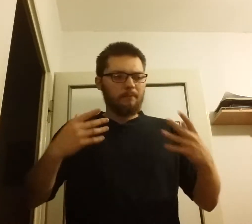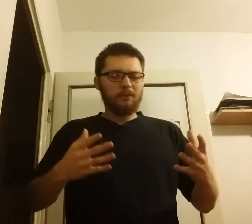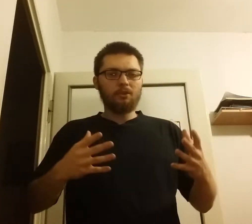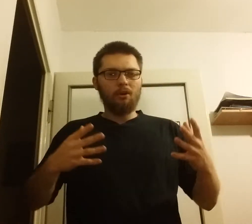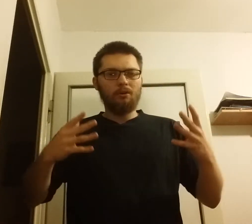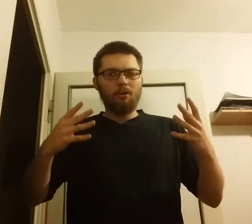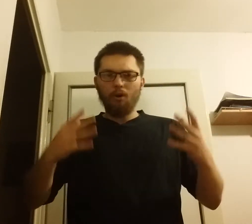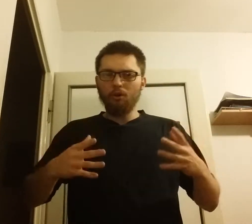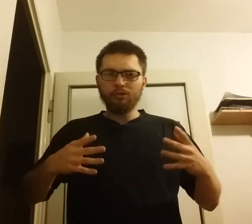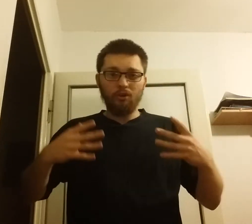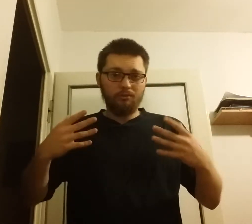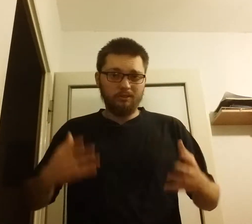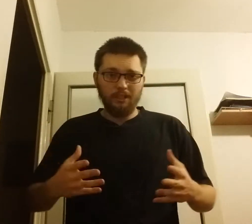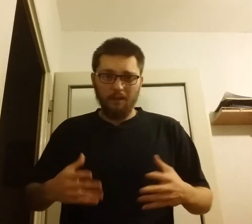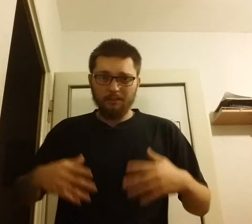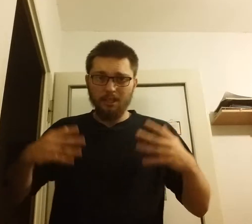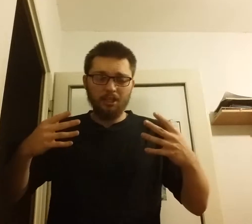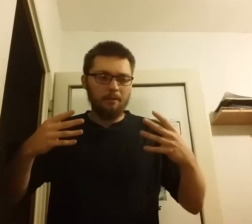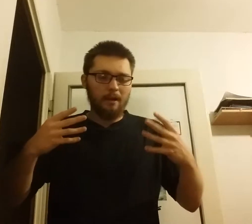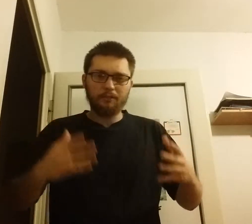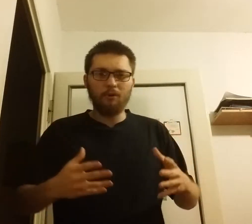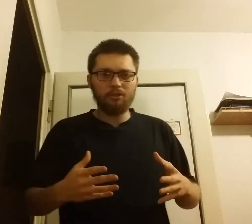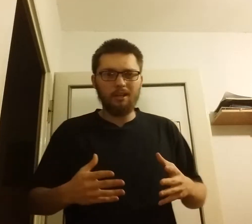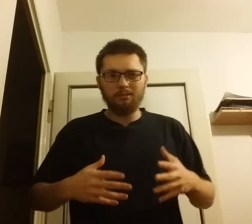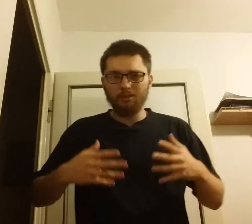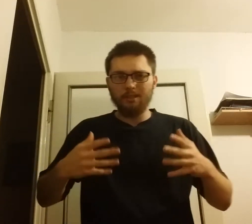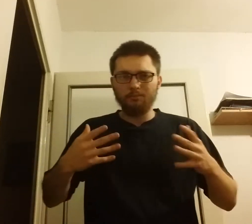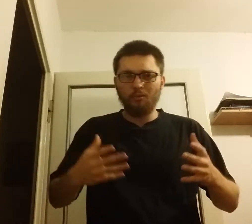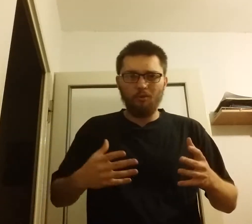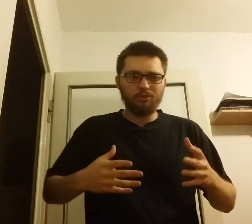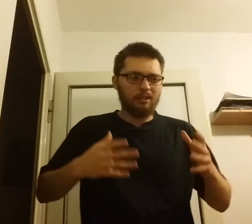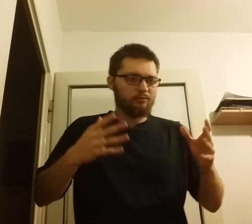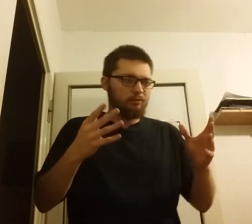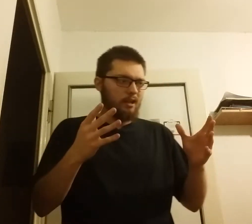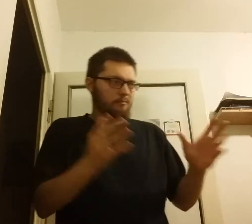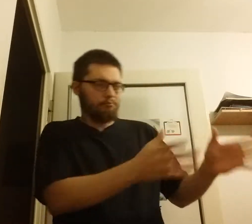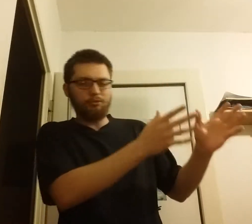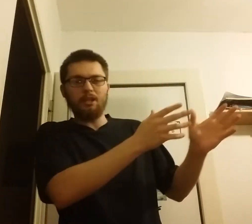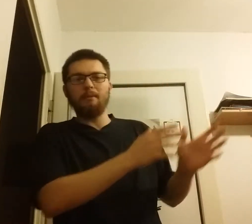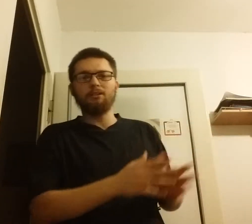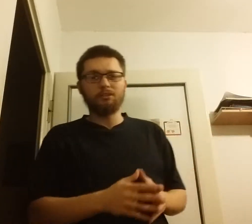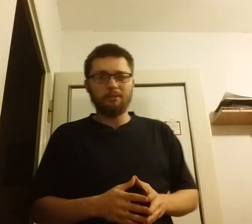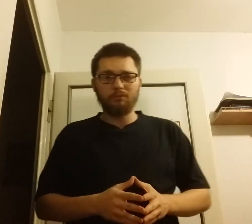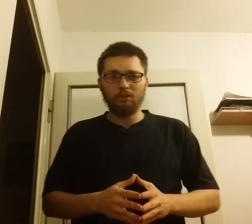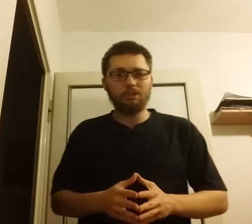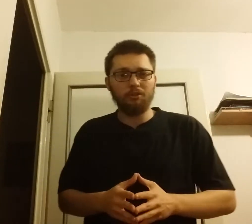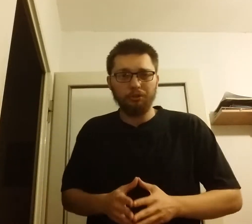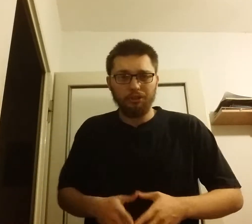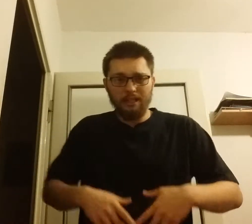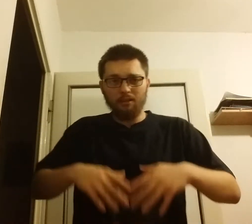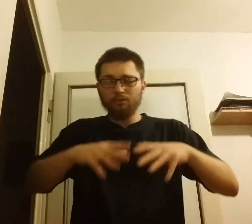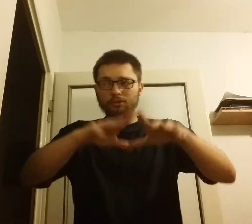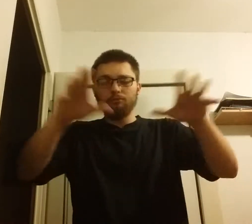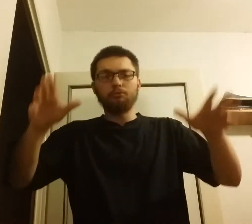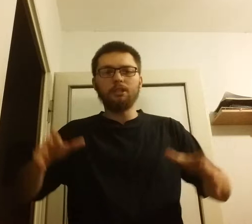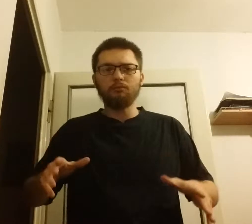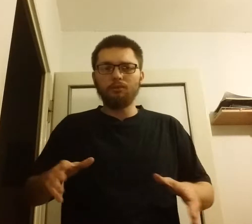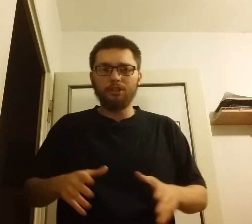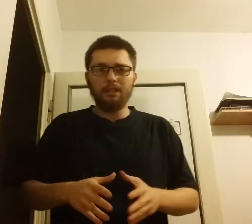to okno na świat. Jeśli masz morze, dostęp do morza, które później ma dostęp do czegoś innego, tudzież łączy się